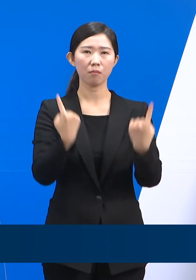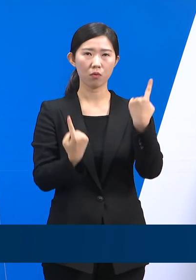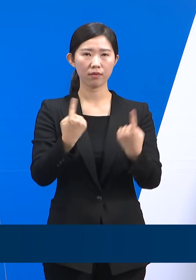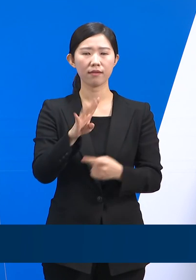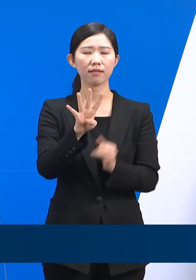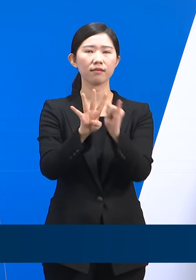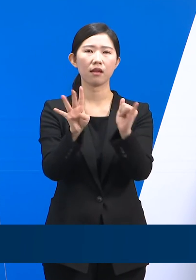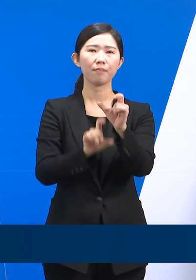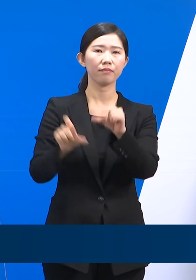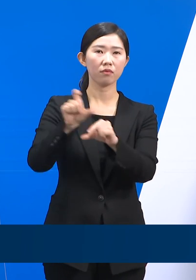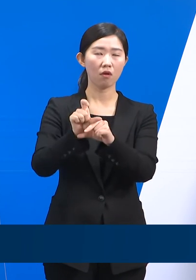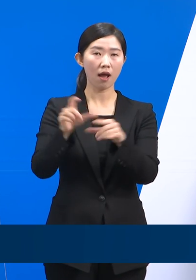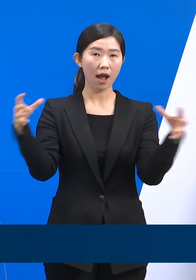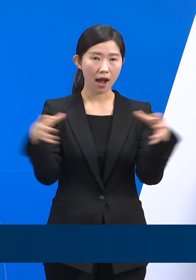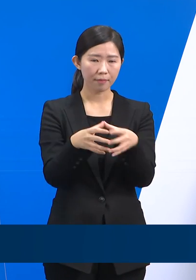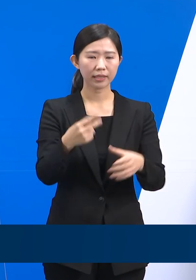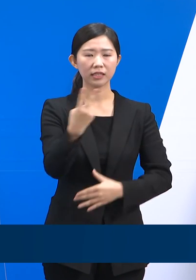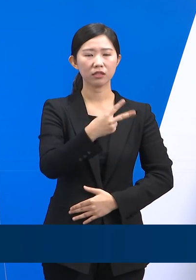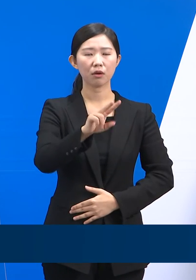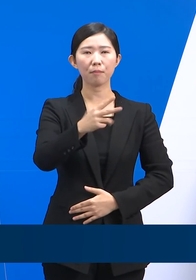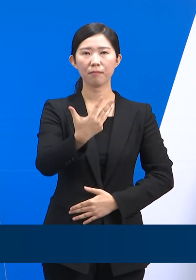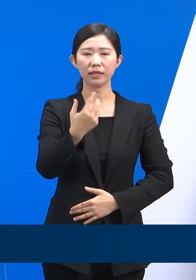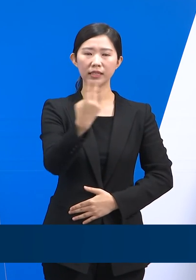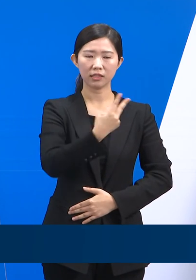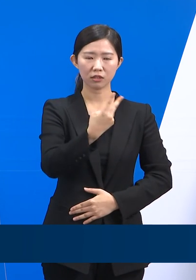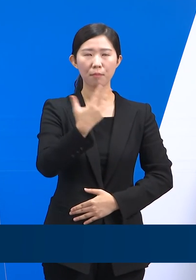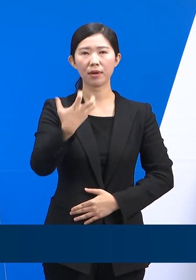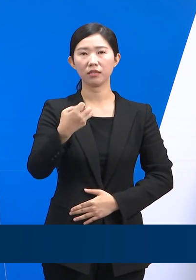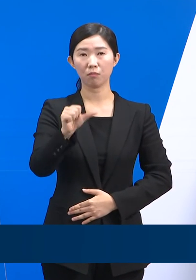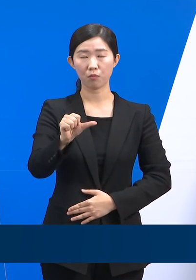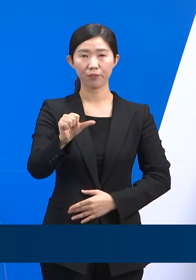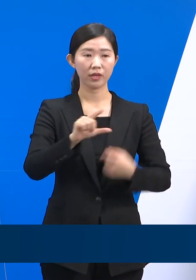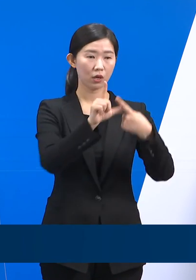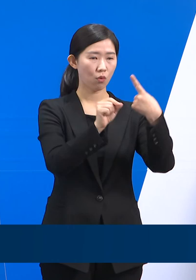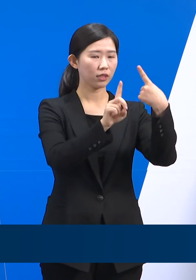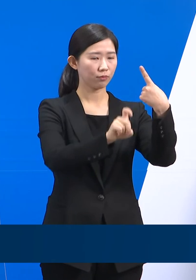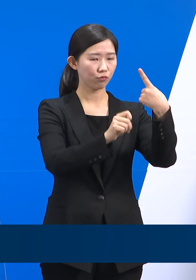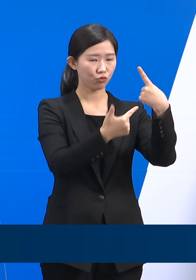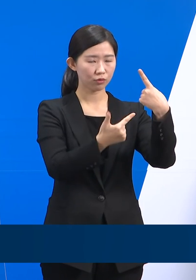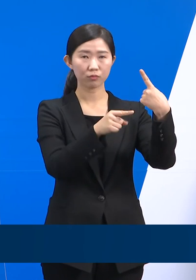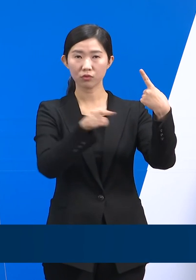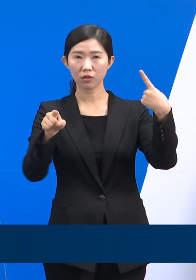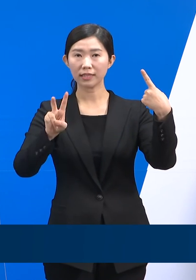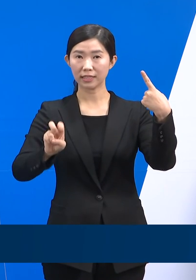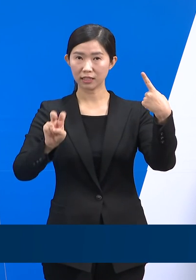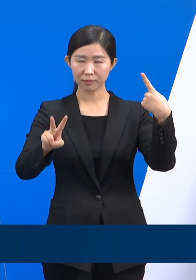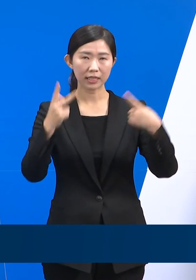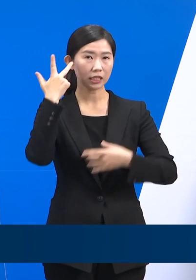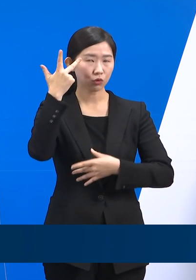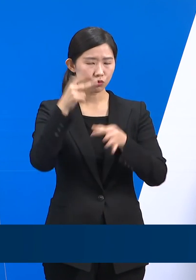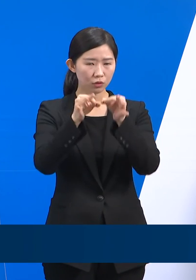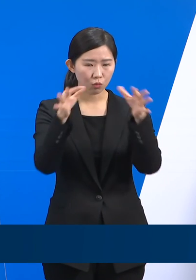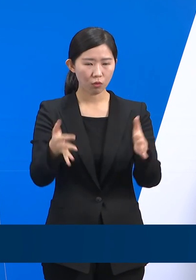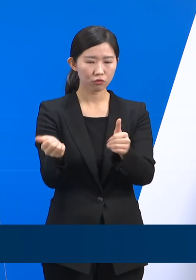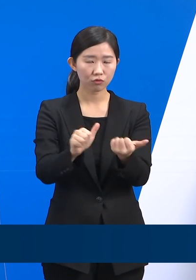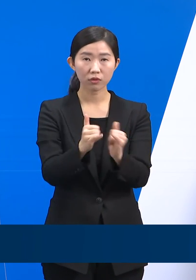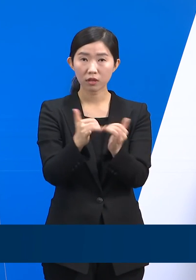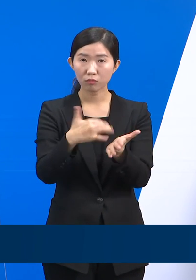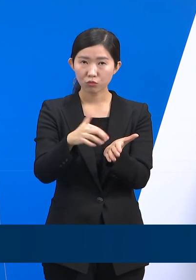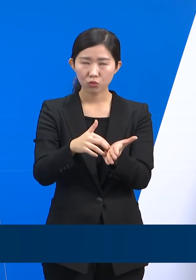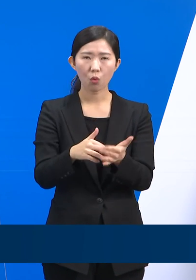4명 증가한 2,085명입니다. 1월 16일부터 1월 22일까지 한 주간 발생한 도내 사망자는